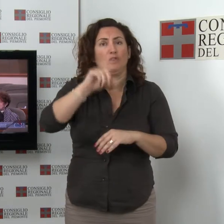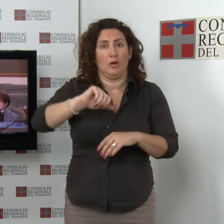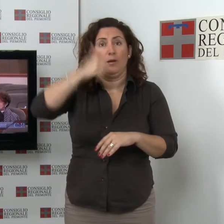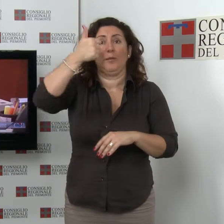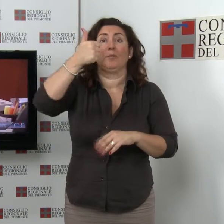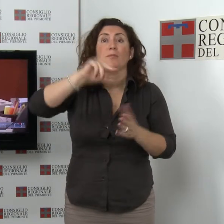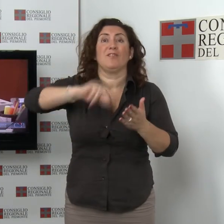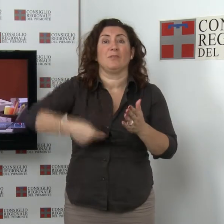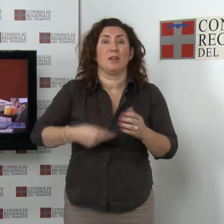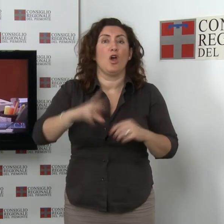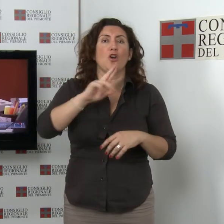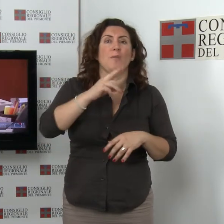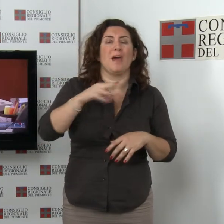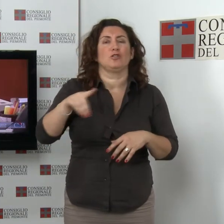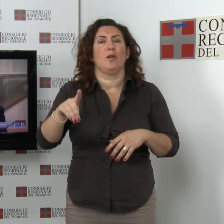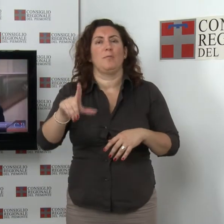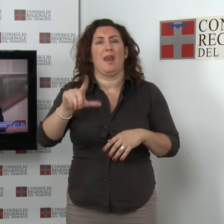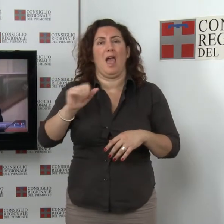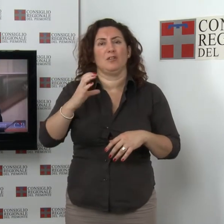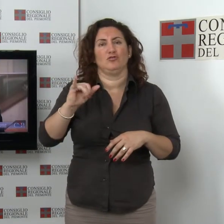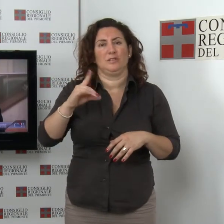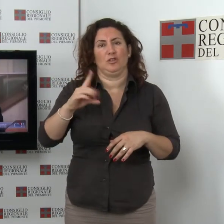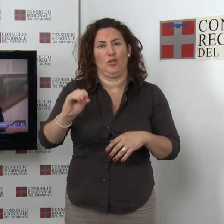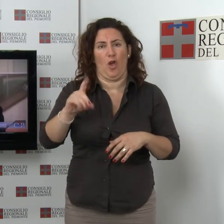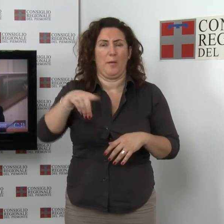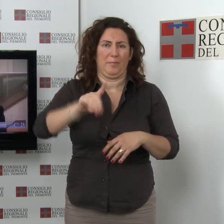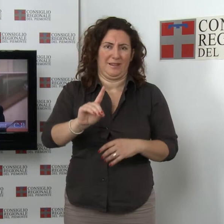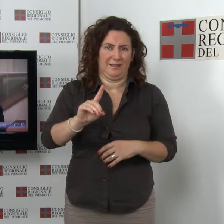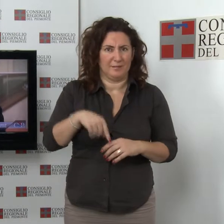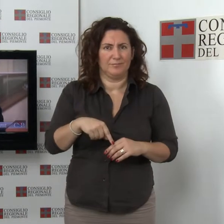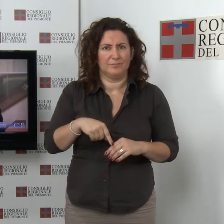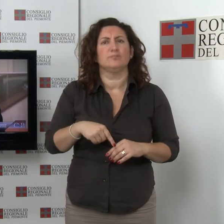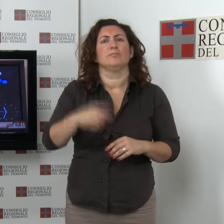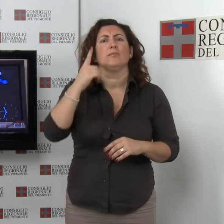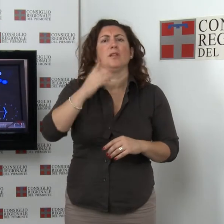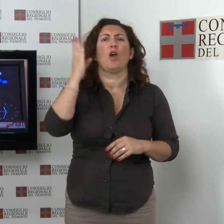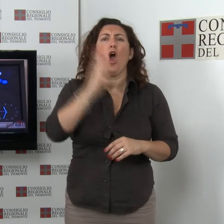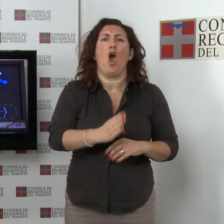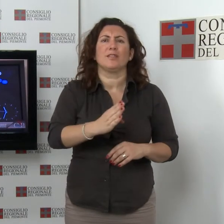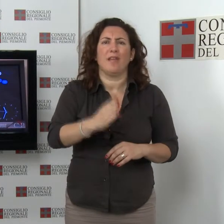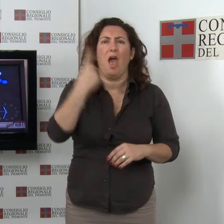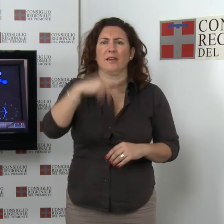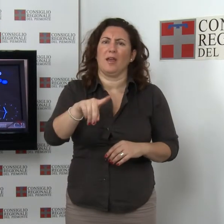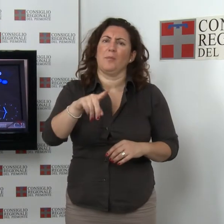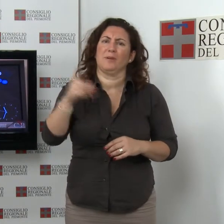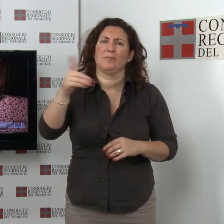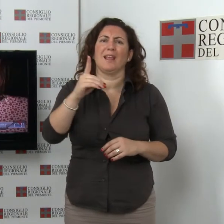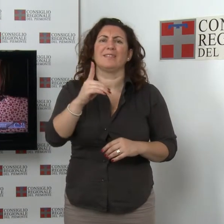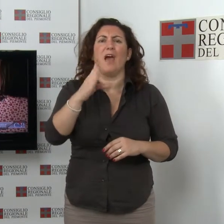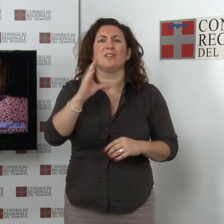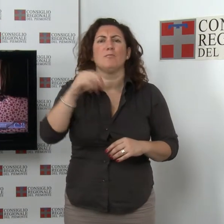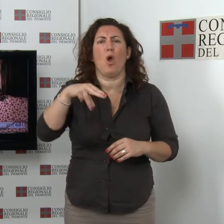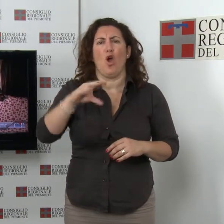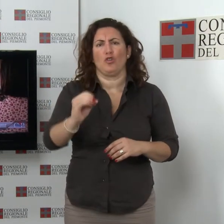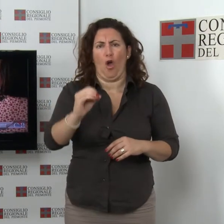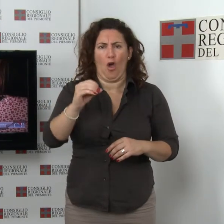Roberto Placido, Partito Democratico, di condanna per la violenza verbale del consigliere Davide Bono, Movimento 5 Stelle. L'Assemblea ha poi